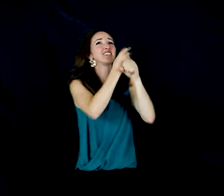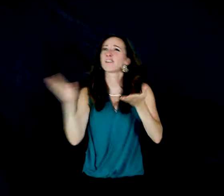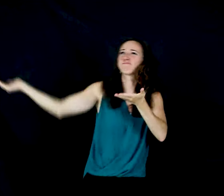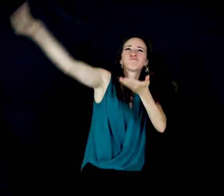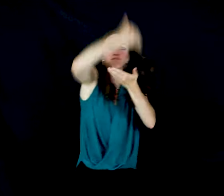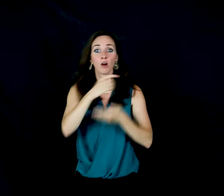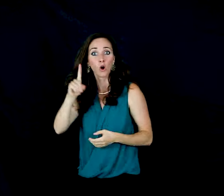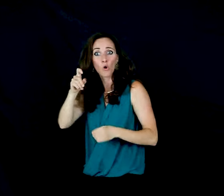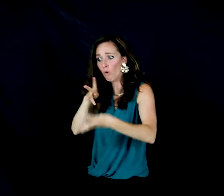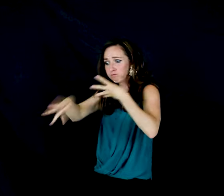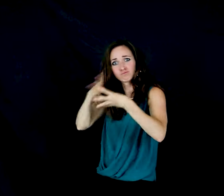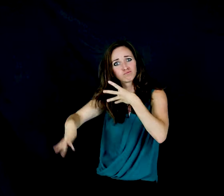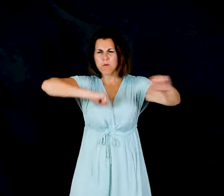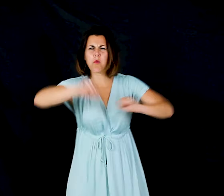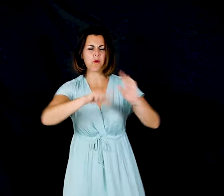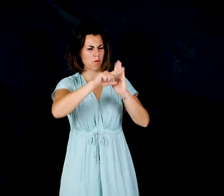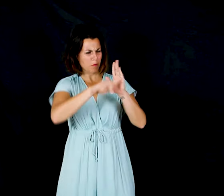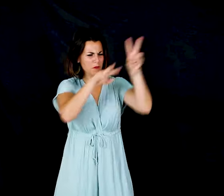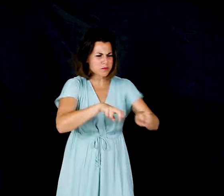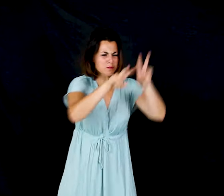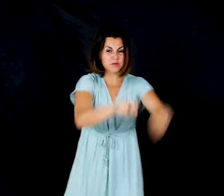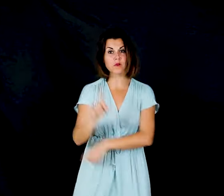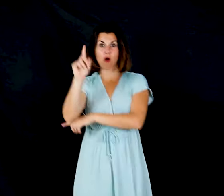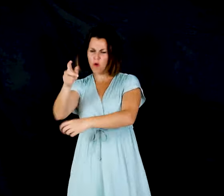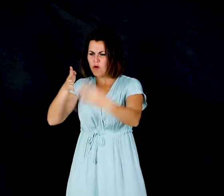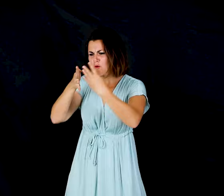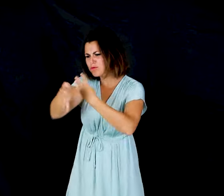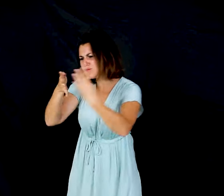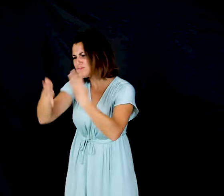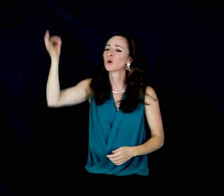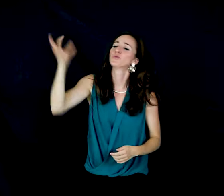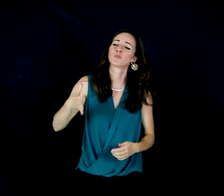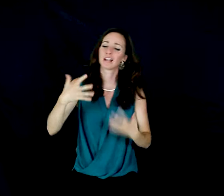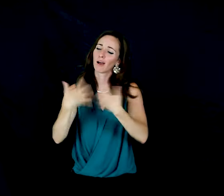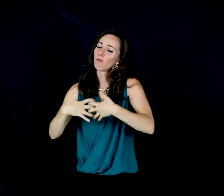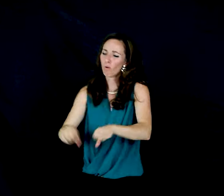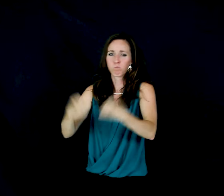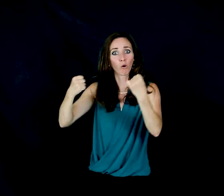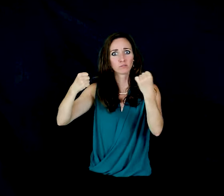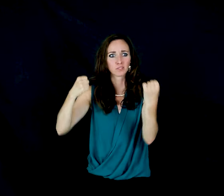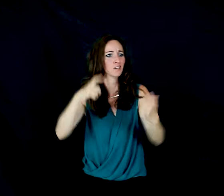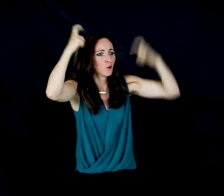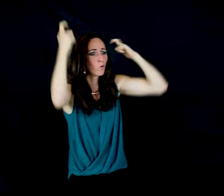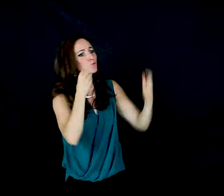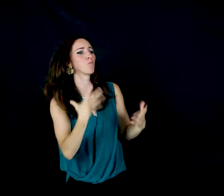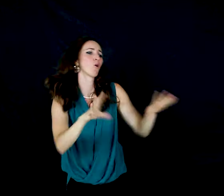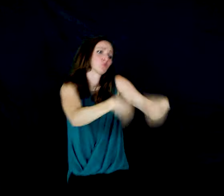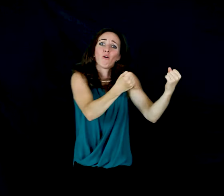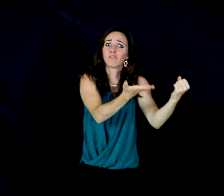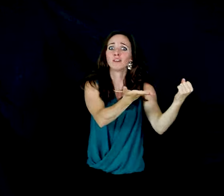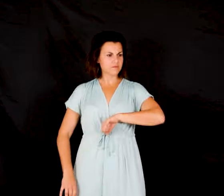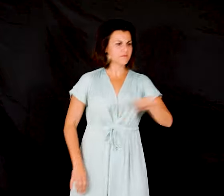Laver l'eau Diner les pommes de terre Laver l'eau Figer le nucléaire Sauver les ours